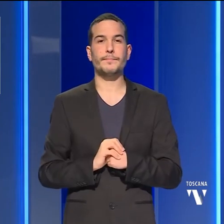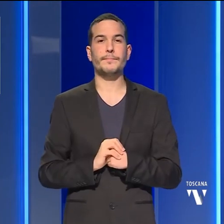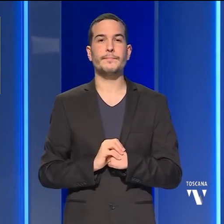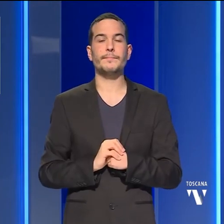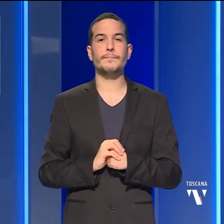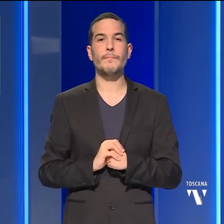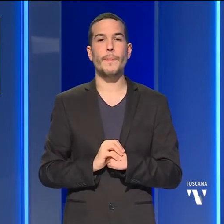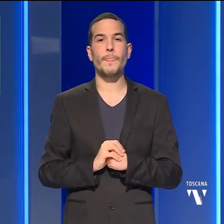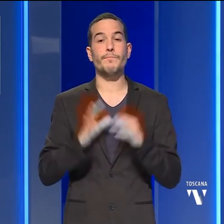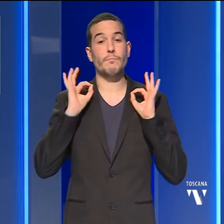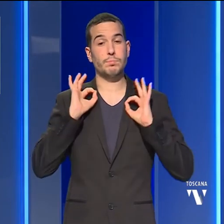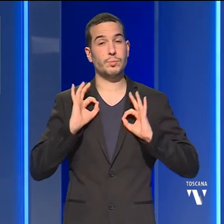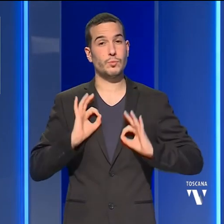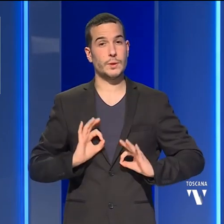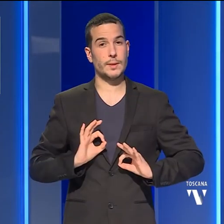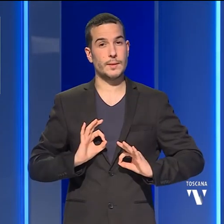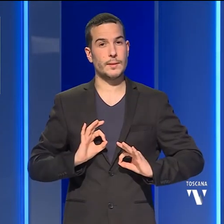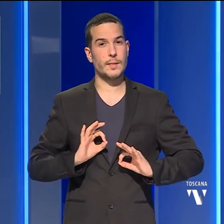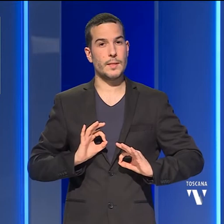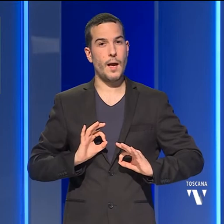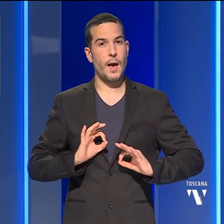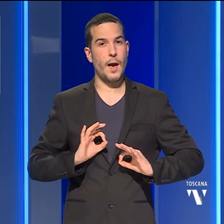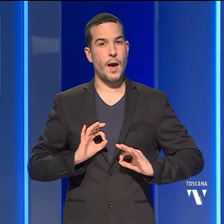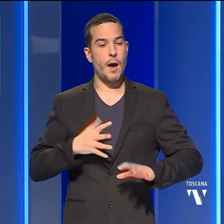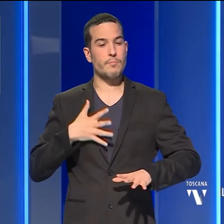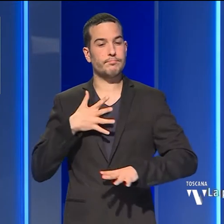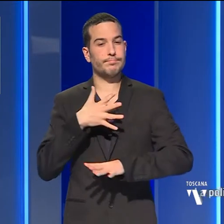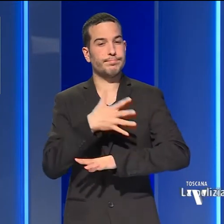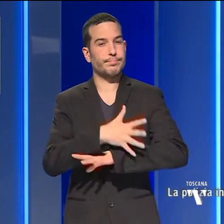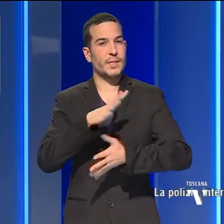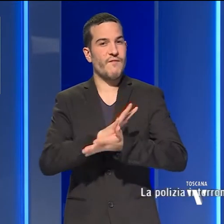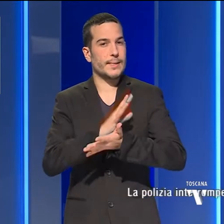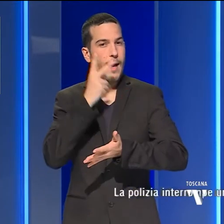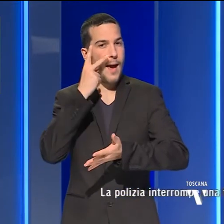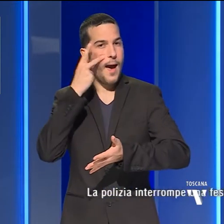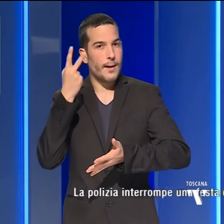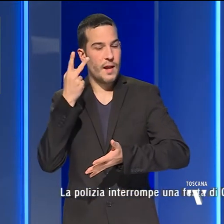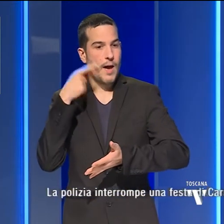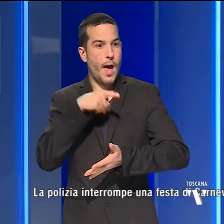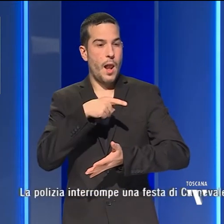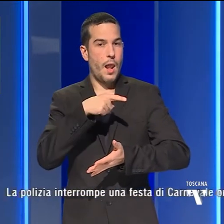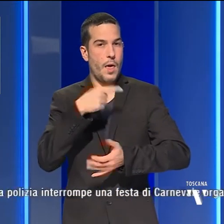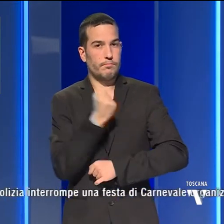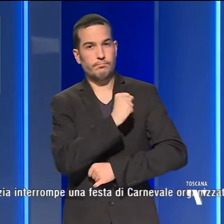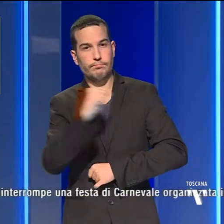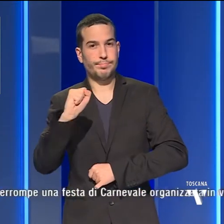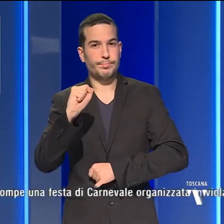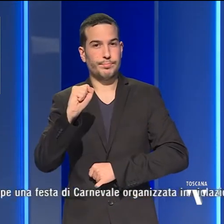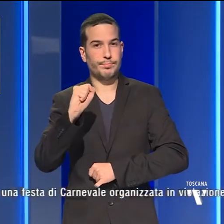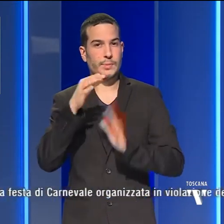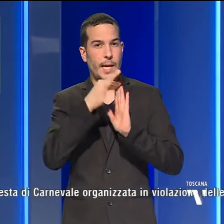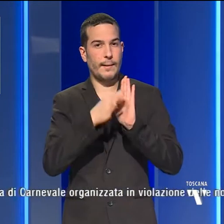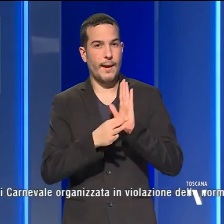La polizia interrompe una festa di carnevale organizzata in violazione delle norme anti-Covid è